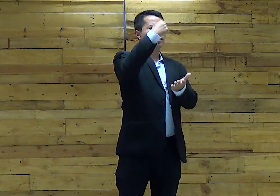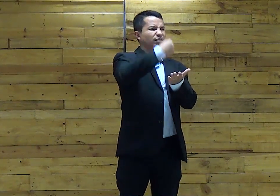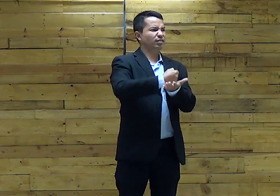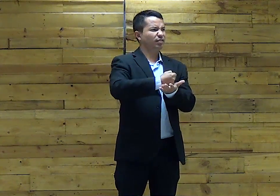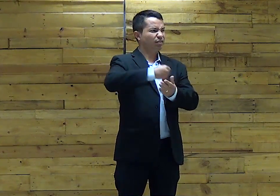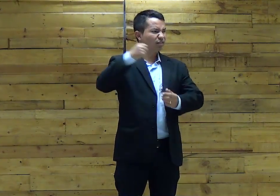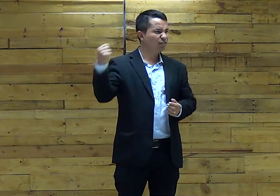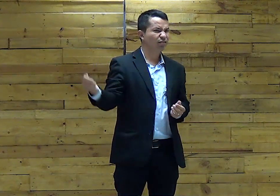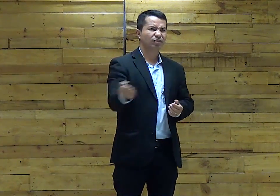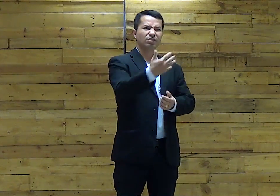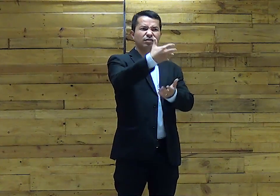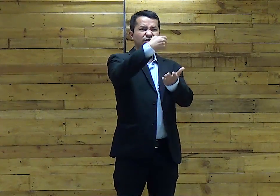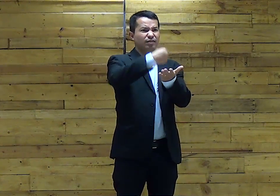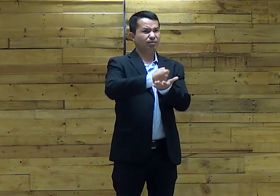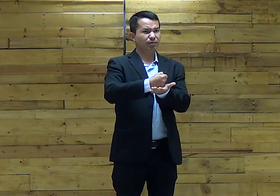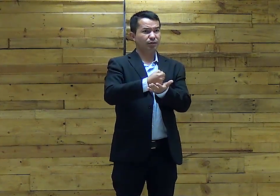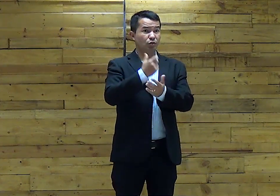Mas e no Novo Testamento